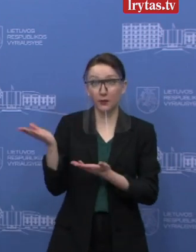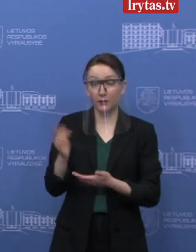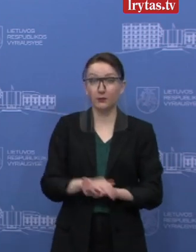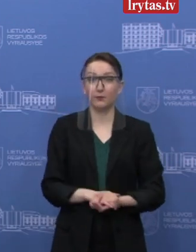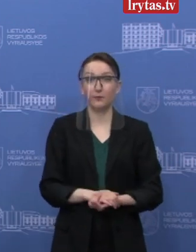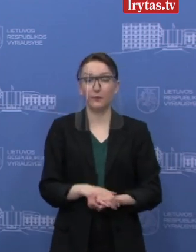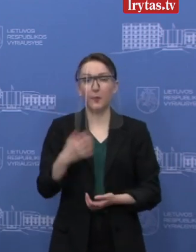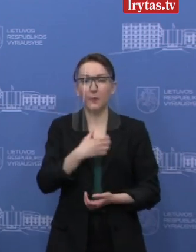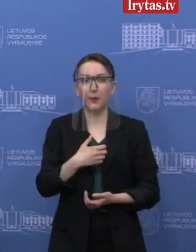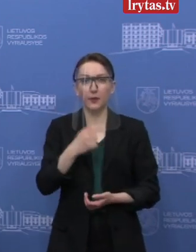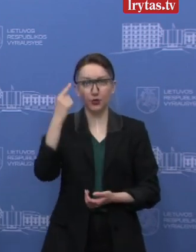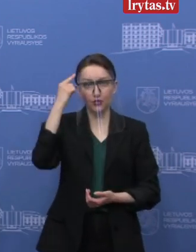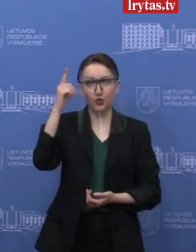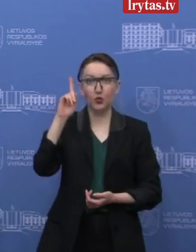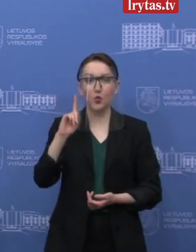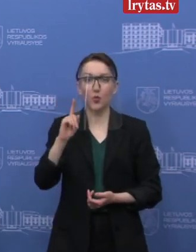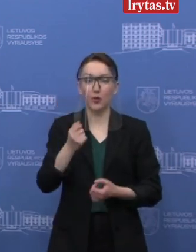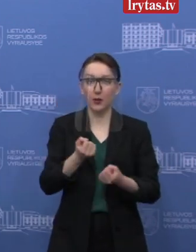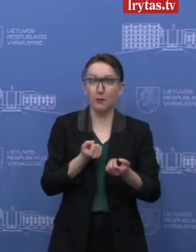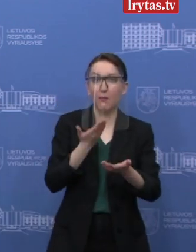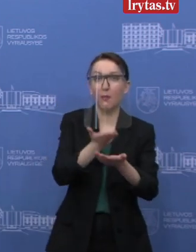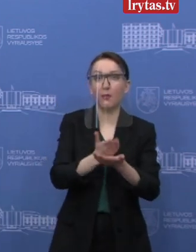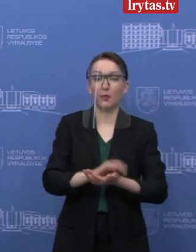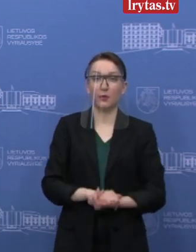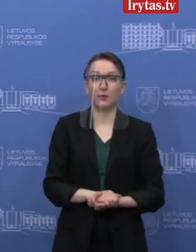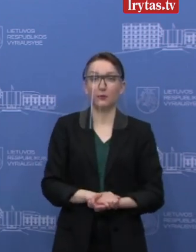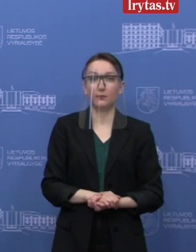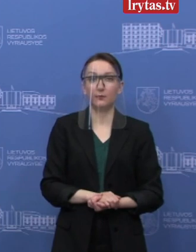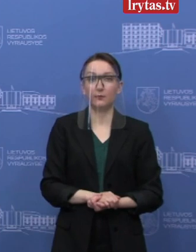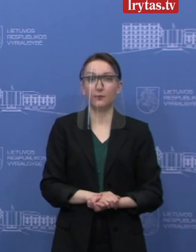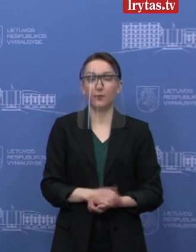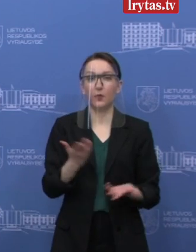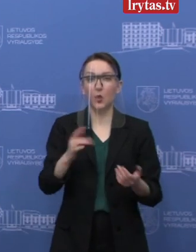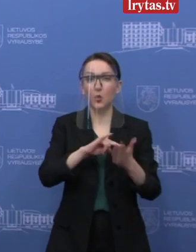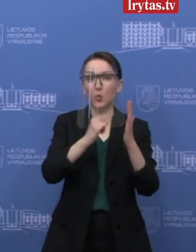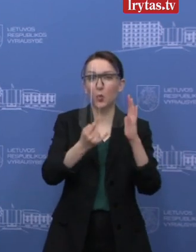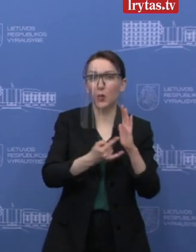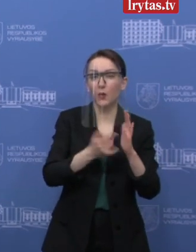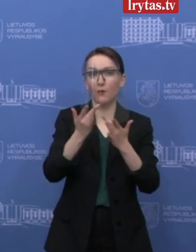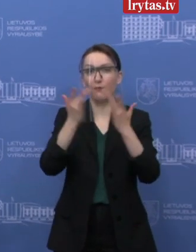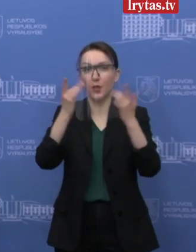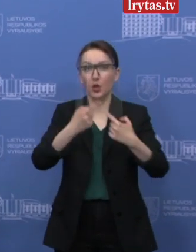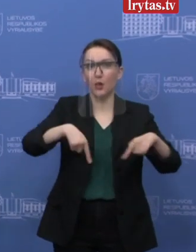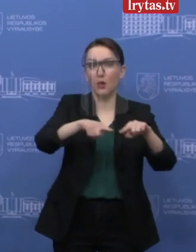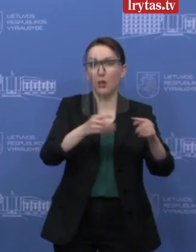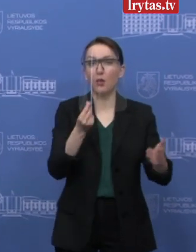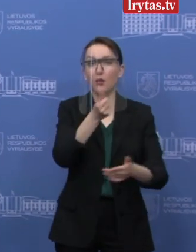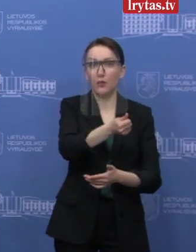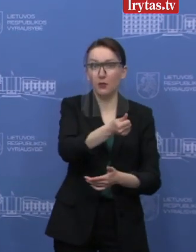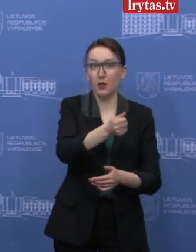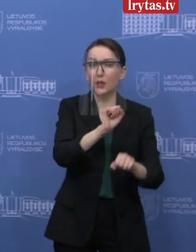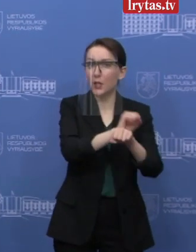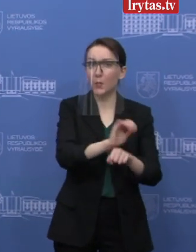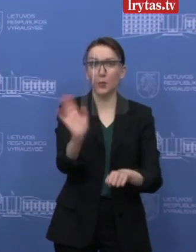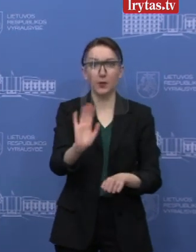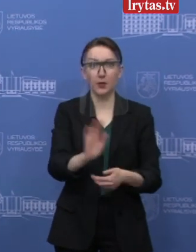Pagrindinė žinia, kurią šiandieną norėčiau pasidalinti su jumis, yra, jog suplanuotos viešojo sektoriaus investicijos nėra